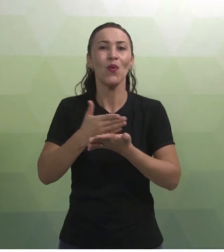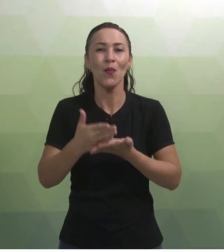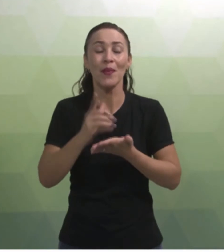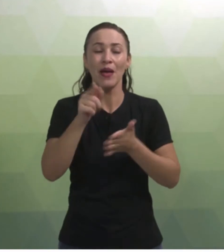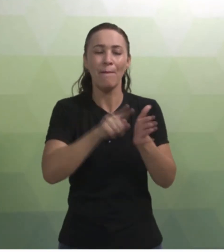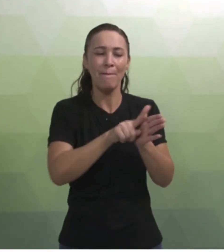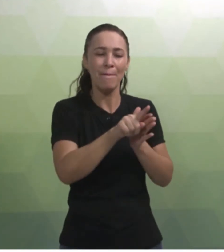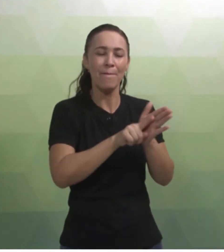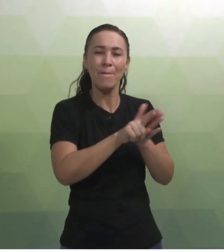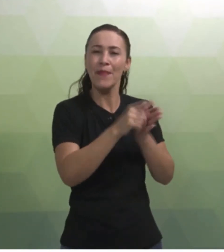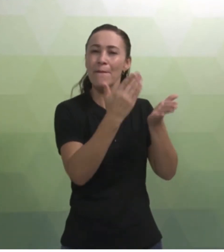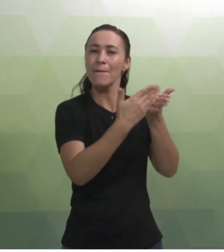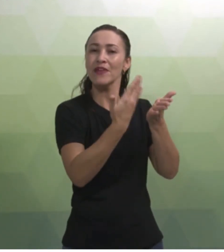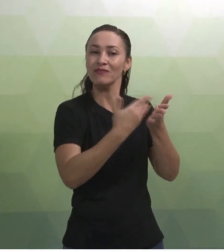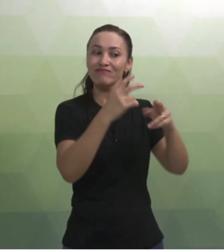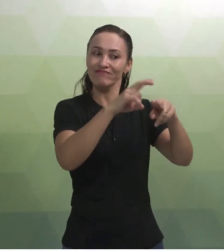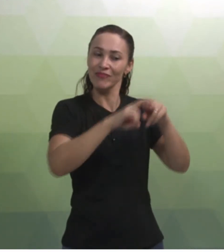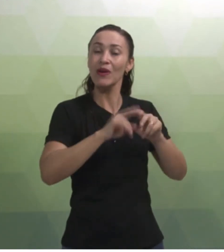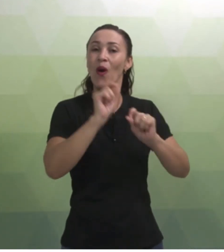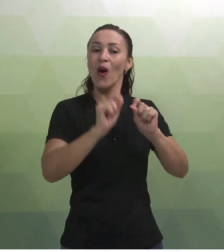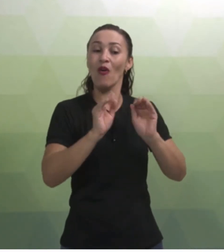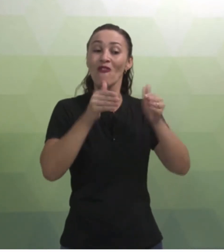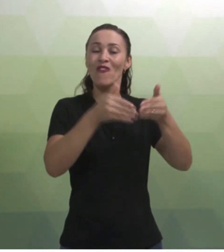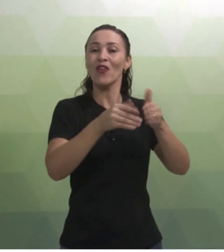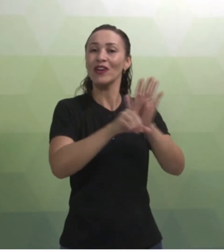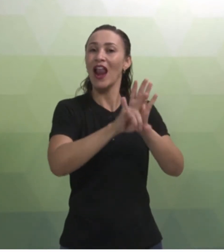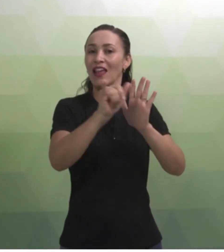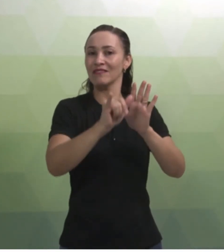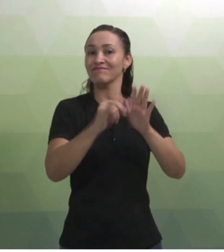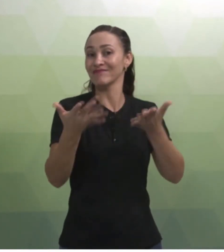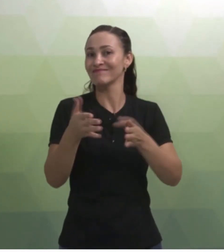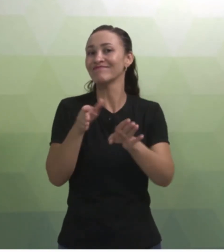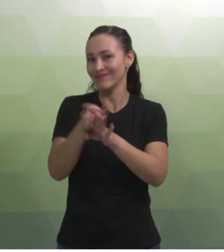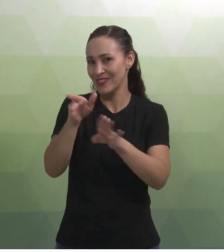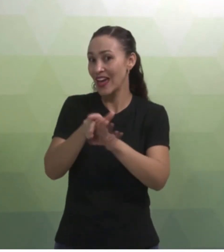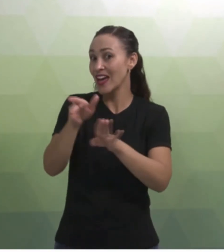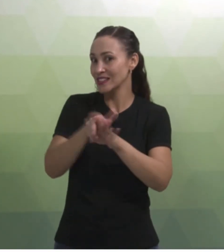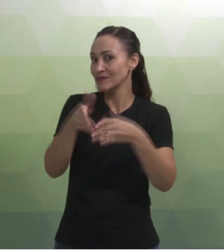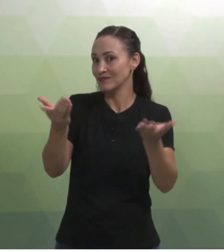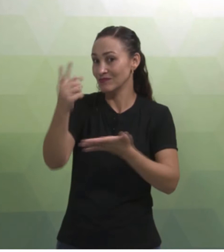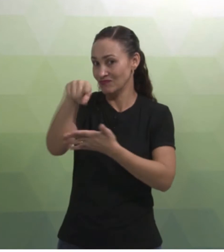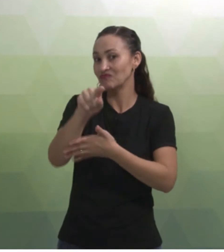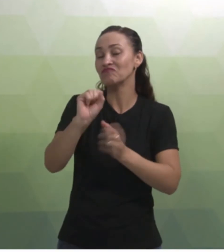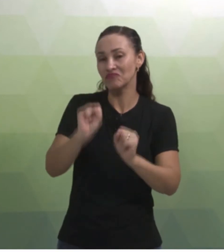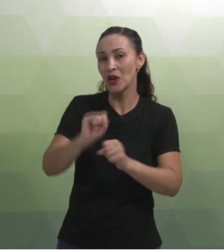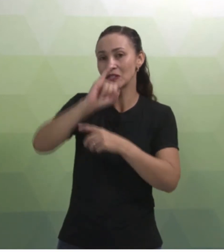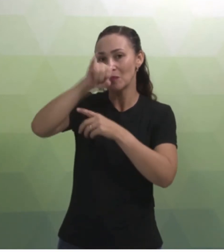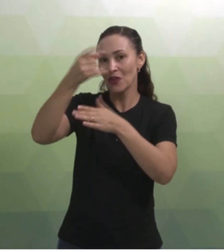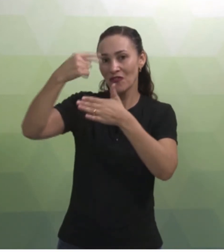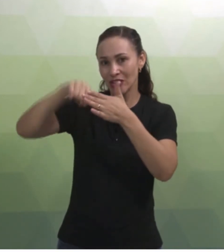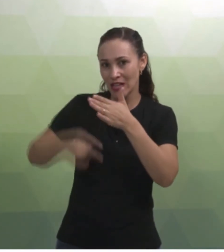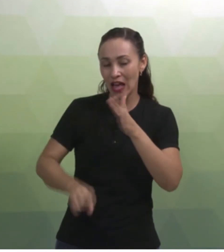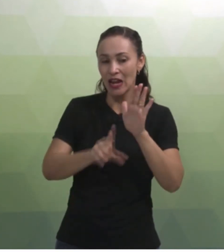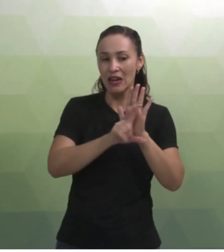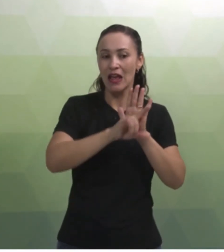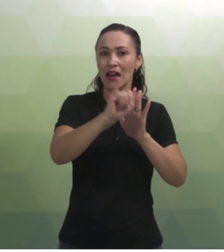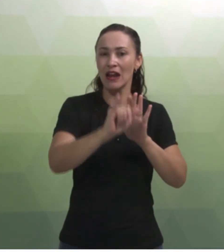por meio dessas legislações. Está aí uma dica para vocês, se quiserem aprofundar nas legislações, fica muito bacana o seu trabalho.